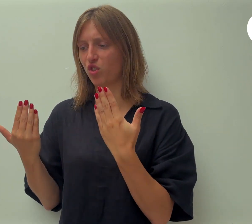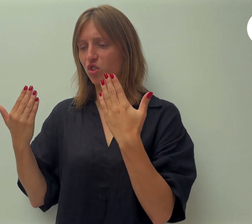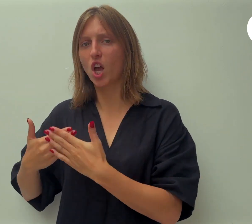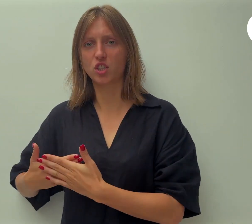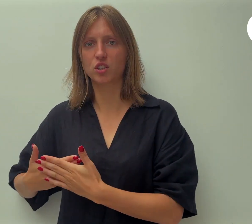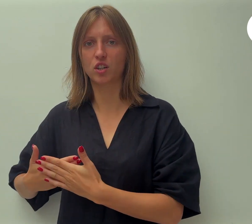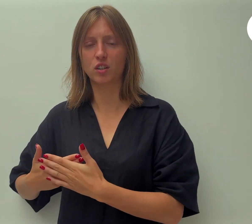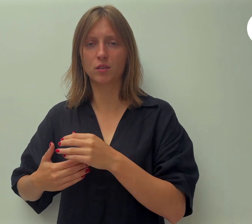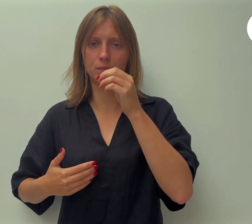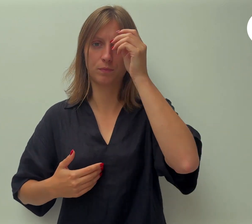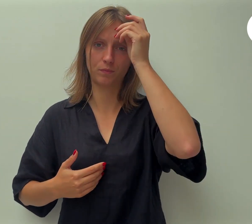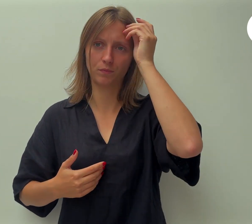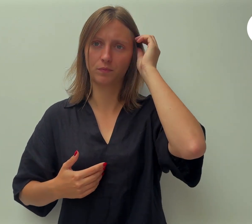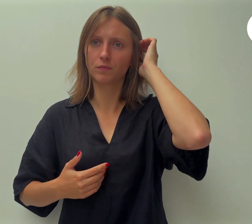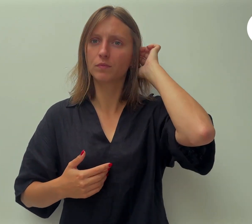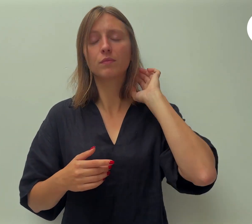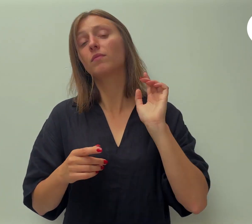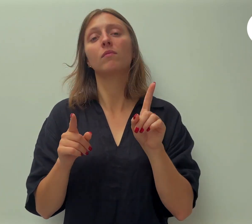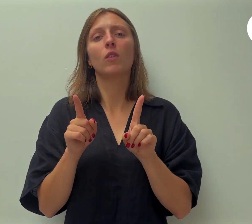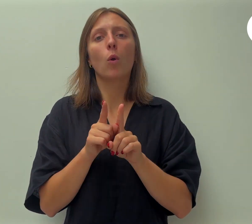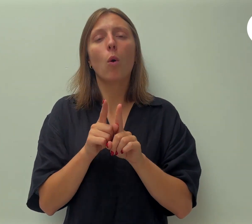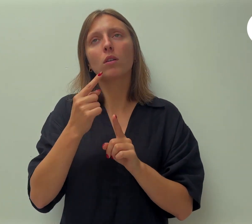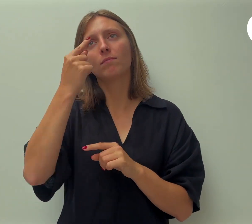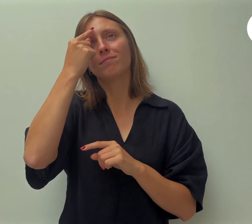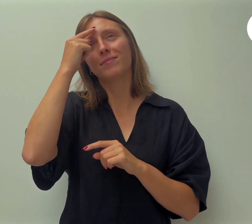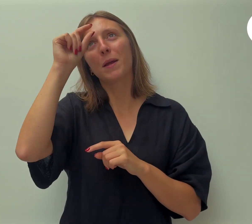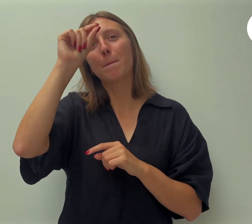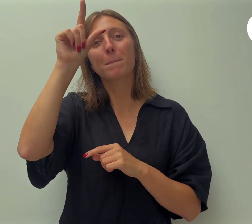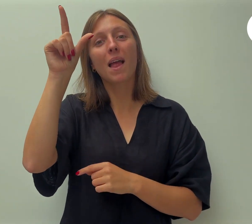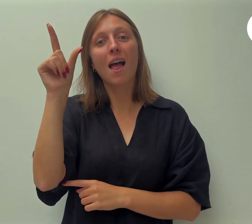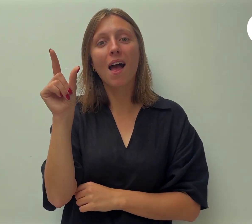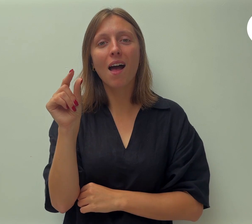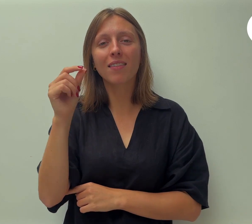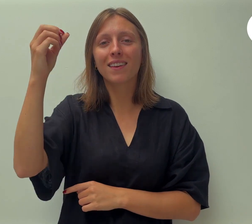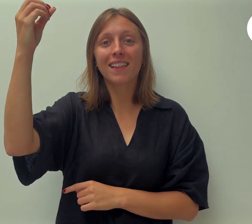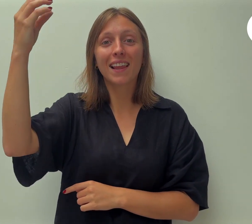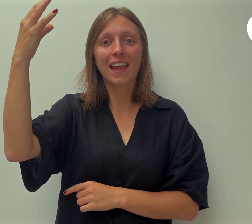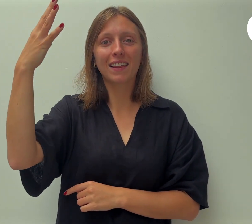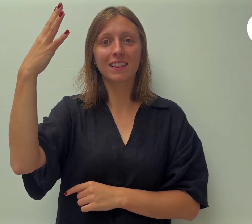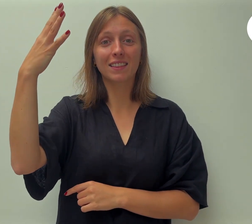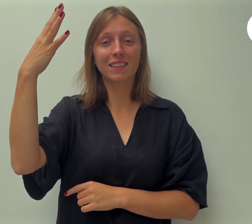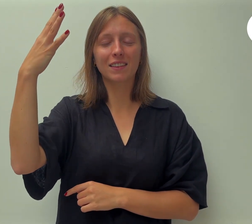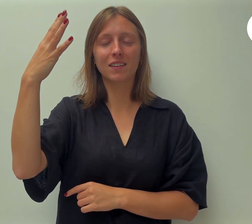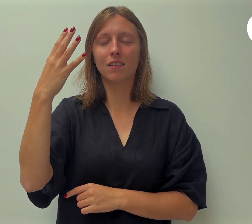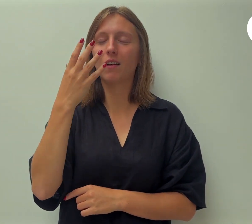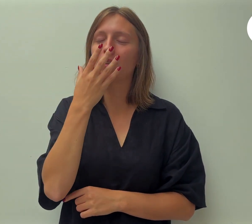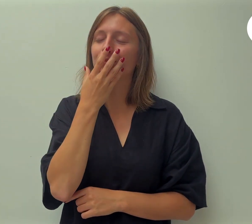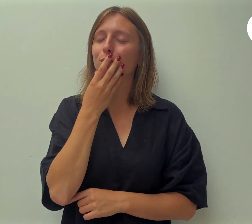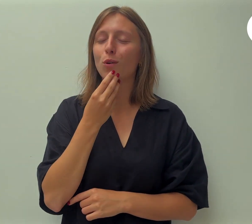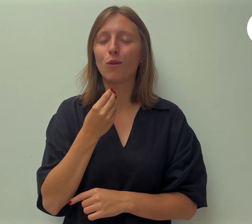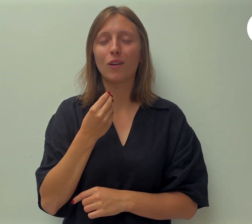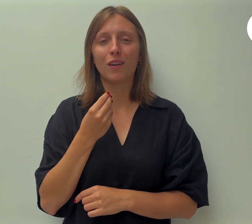Ik moest ook denken aan het licht van de maan. Ik vind het fantastisch om op een heldere nacht naar de maan te kijken.